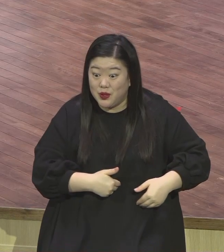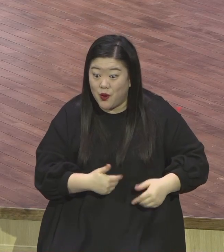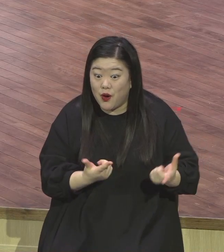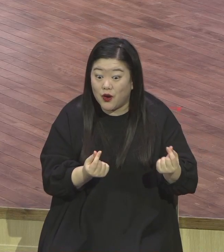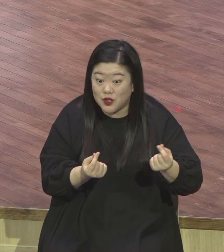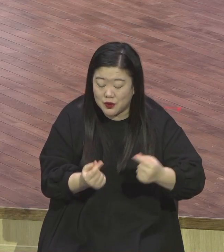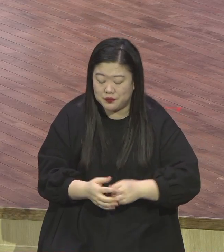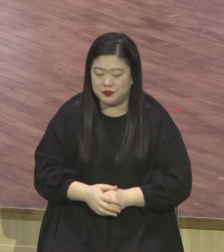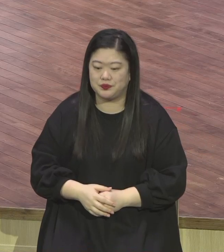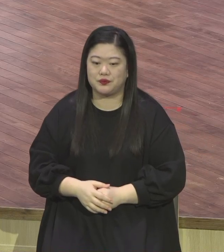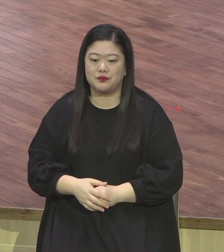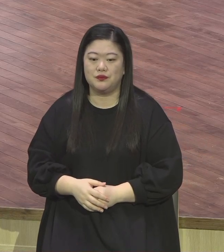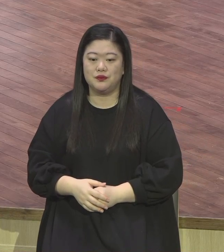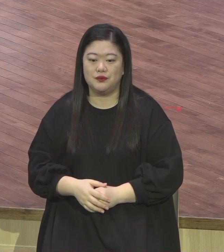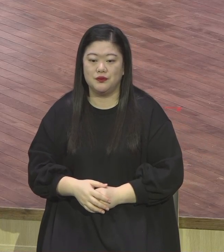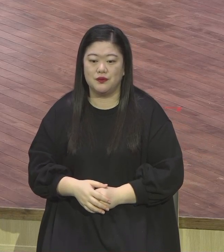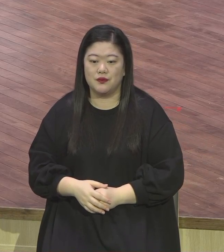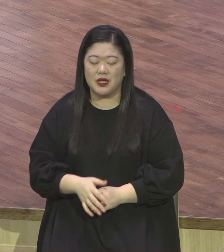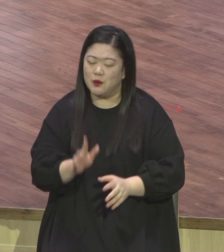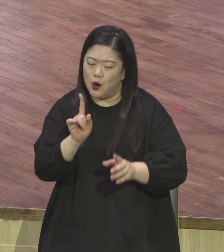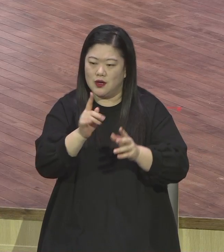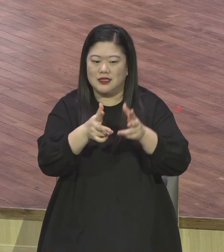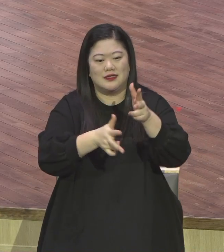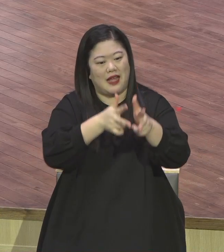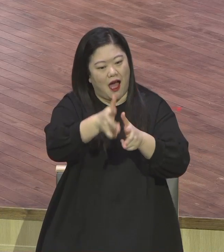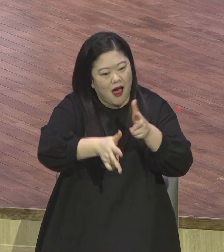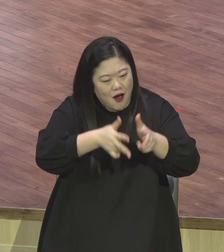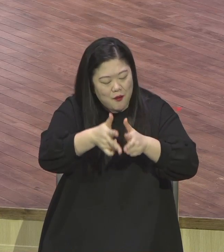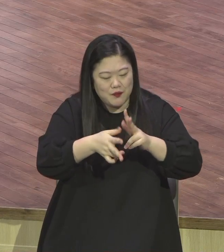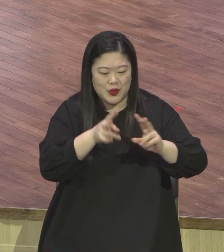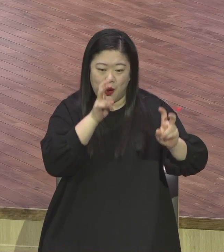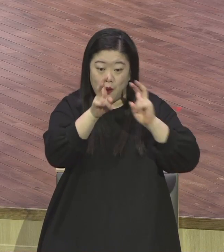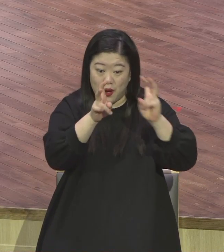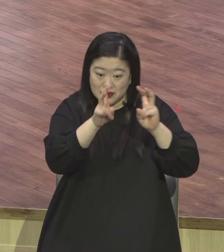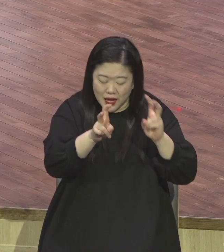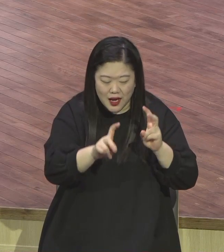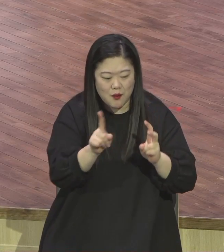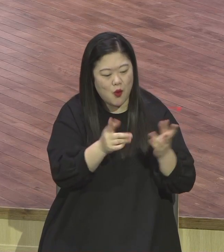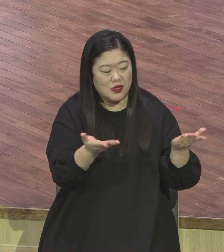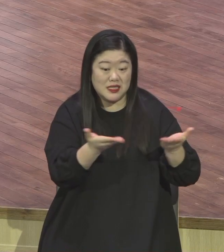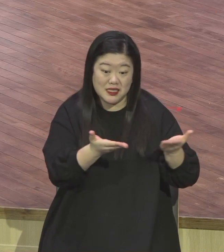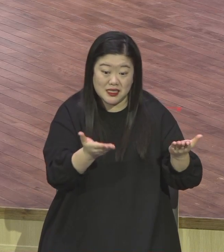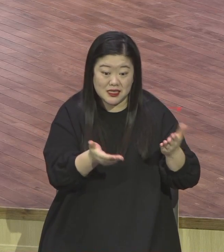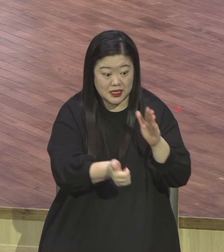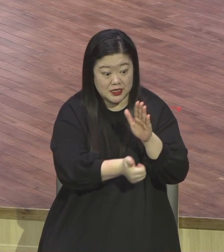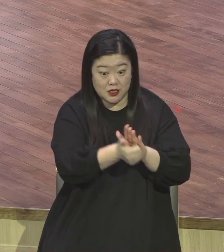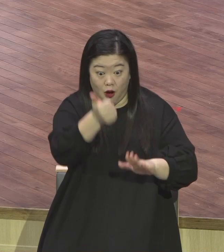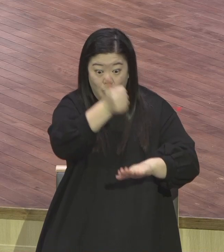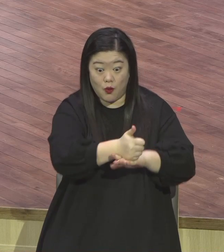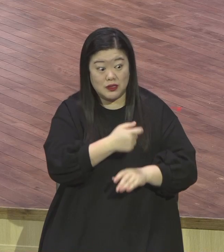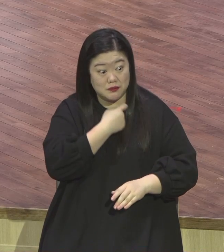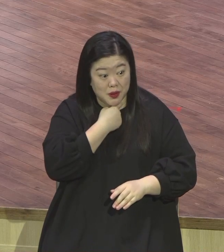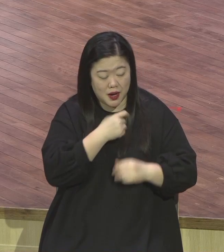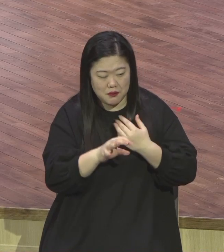사업 등 각 삶의 분야에서 성공하기 위해서는 눈치의 힘을 기르는 것이